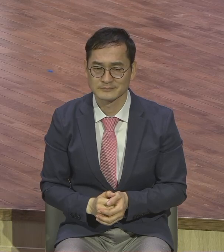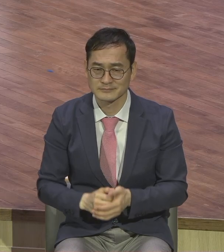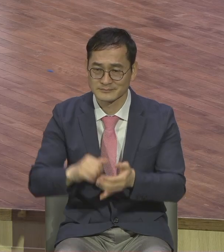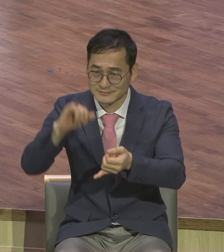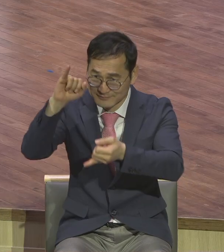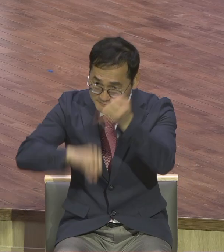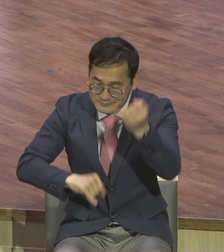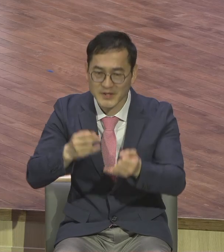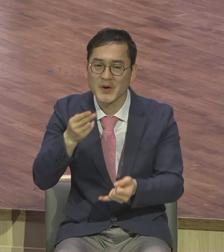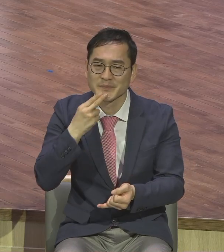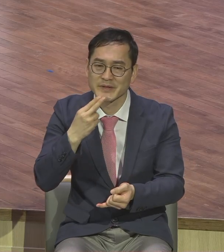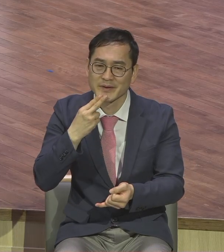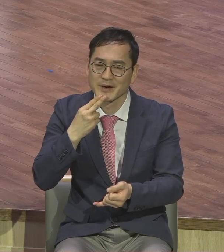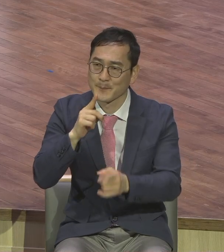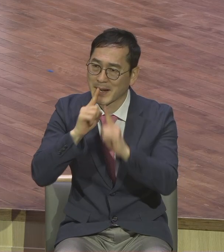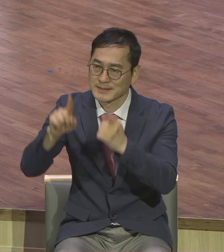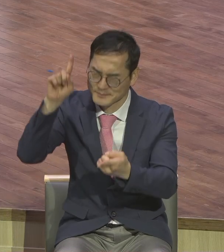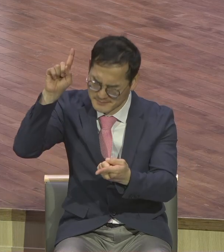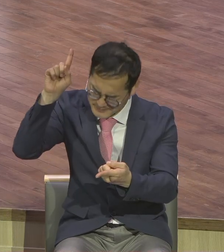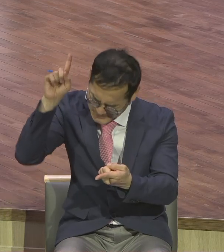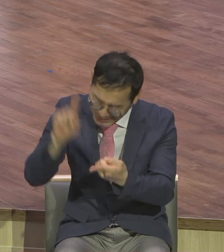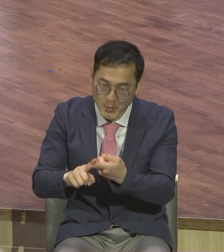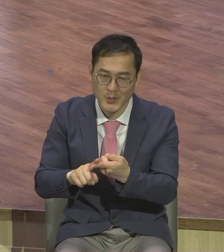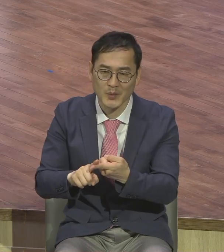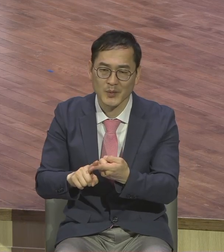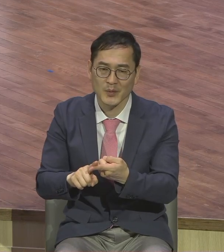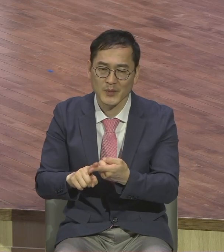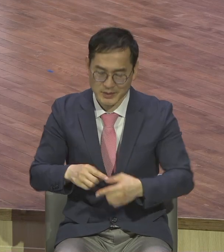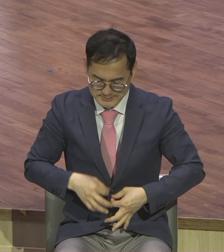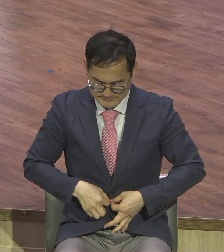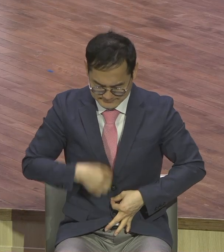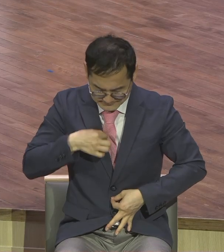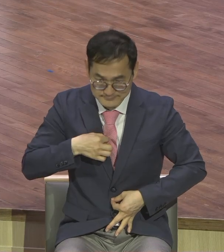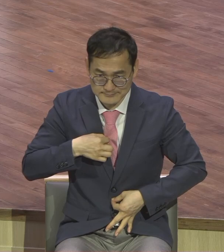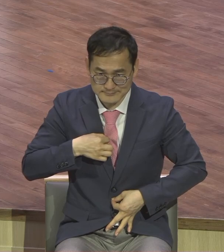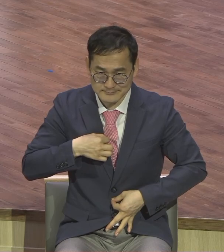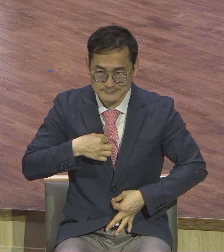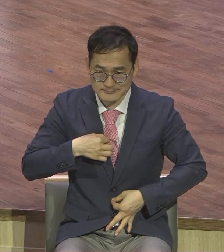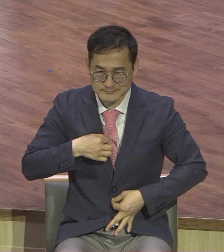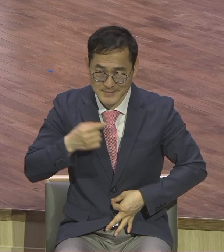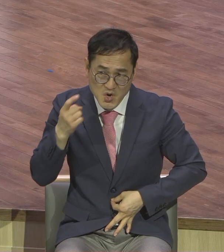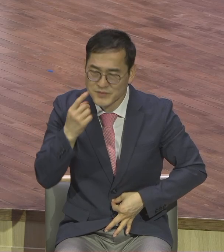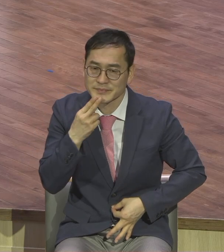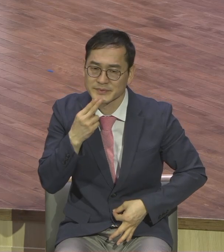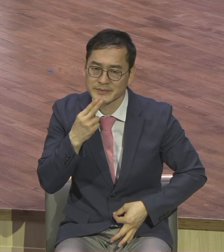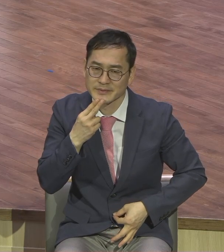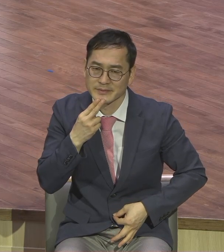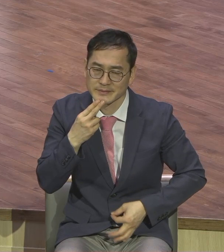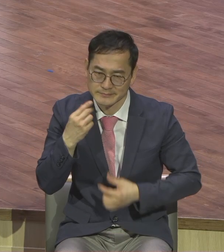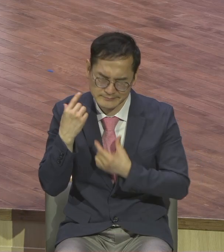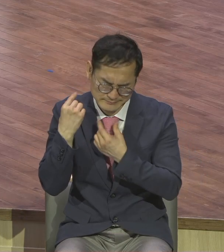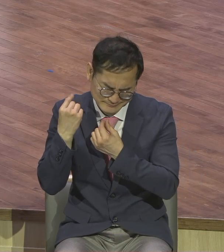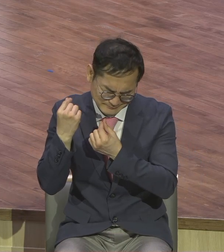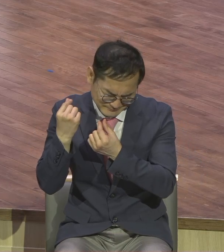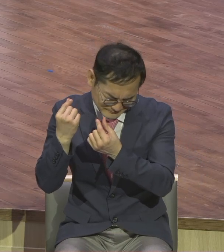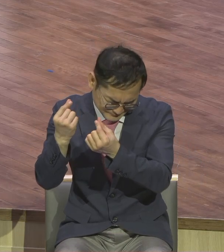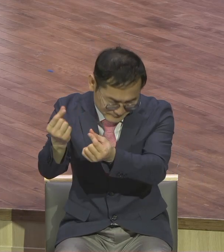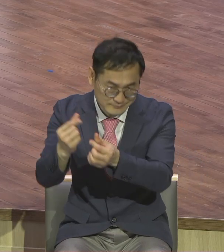말씀이 활력이 있어 어떤 낯선 것보다 더 예리하여 변화